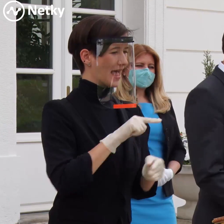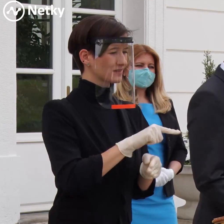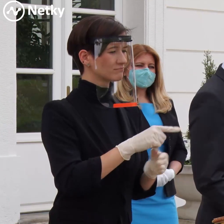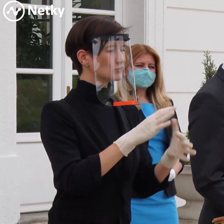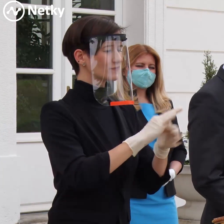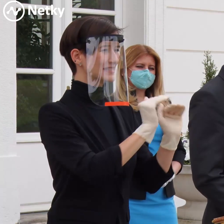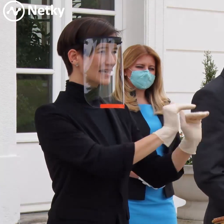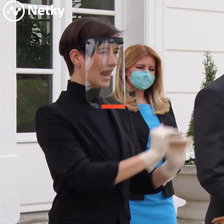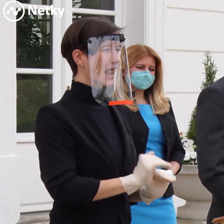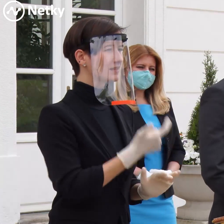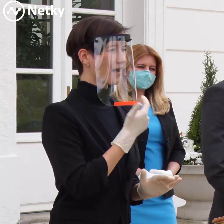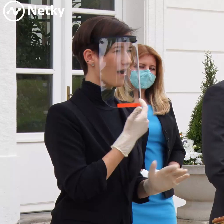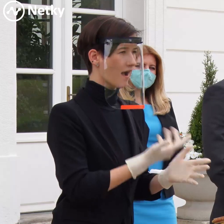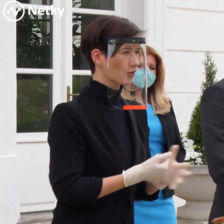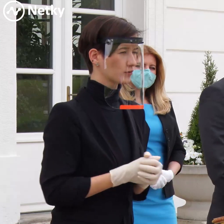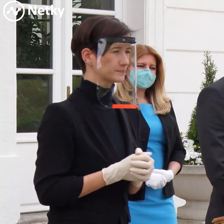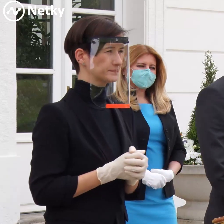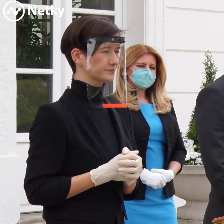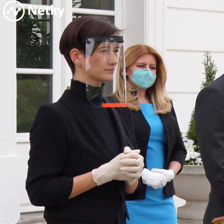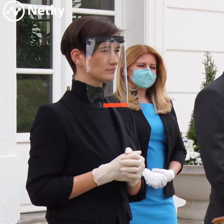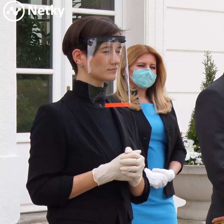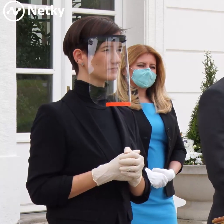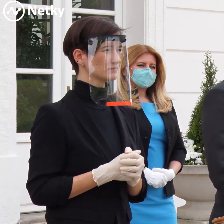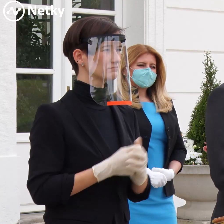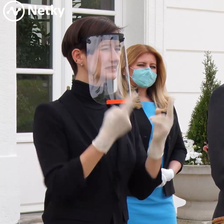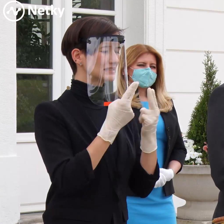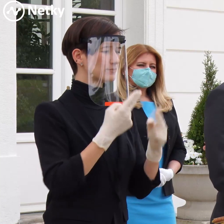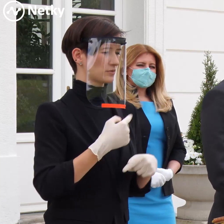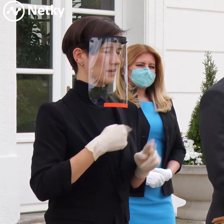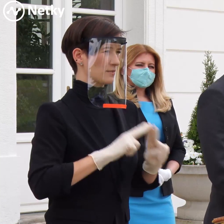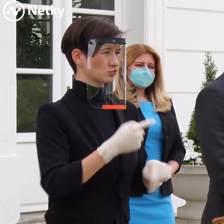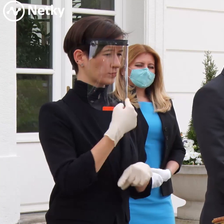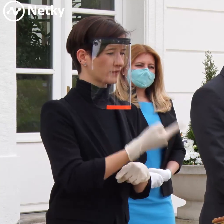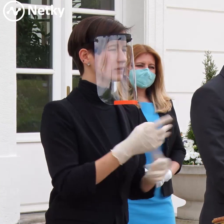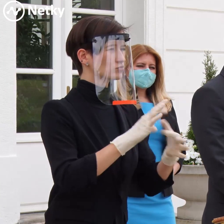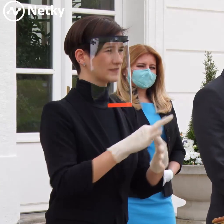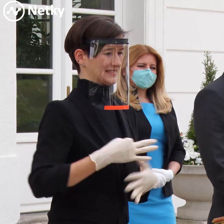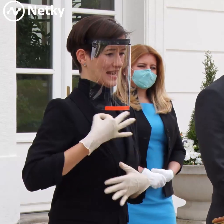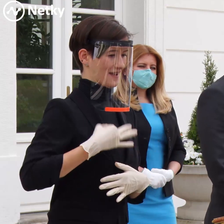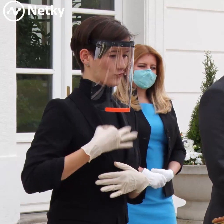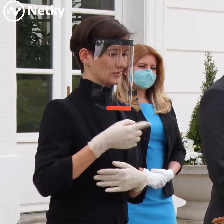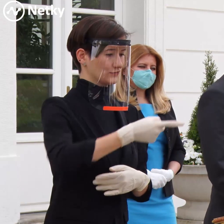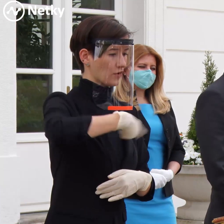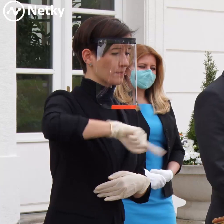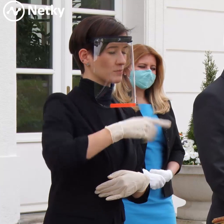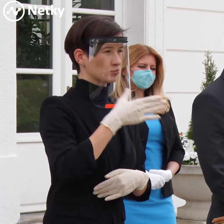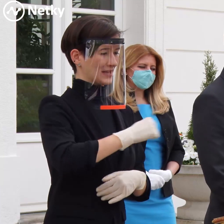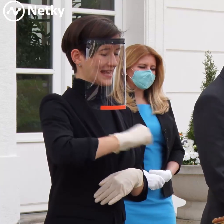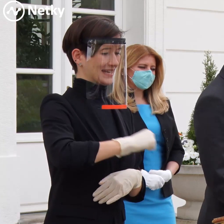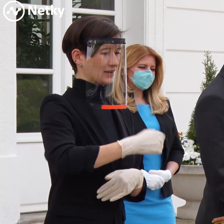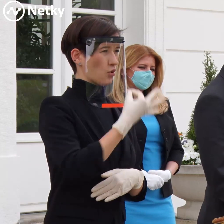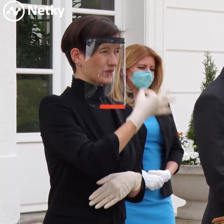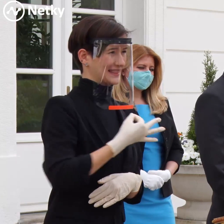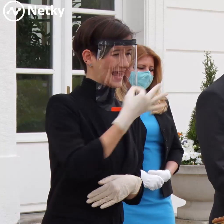Samozrejme, testovať sa bude aj kritická infraštruktúra. Ja môžem povedať, zdravotníctvom budeme naozaj mať dostatok týchto rýchlotestov v